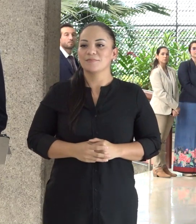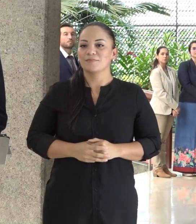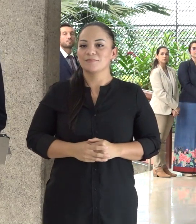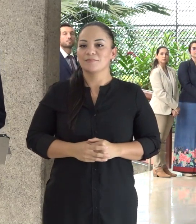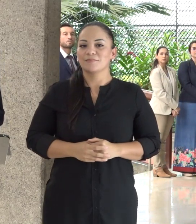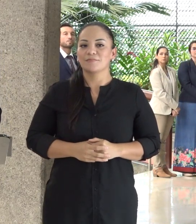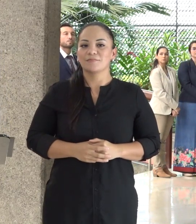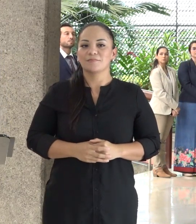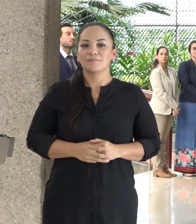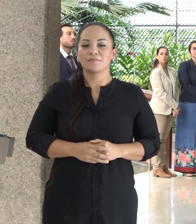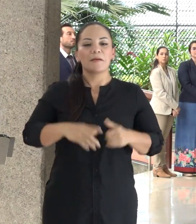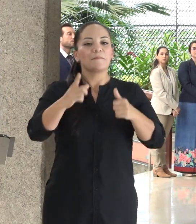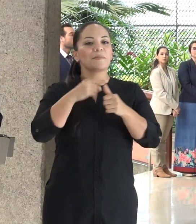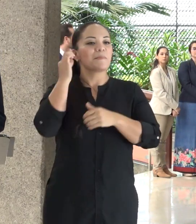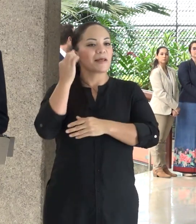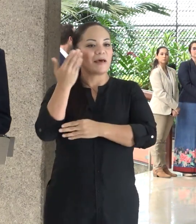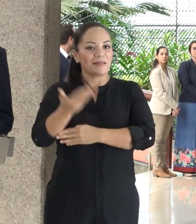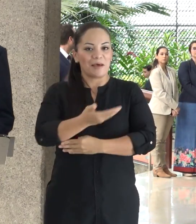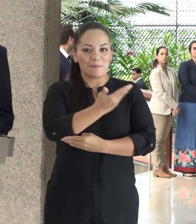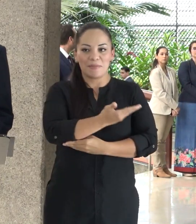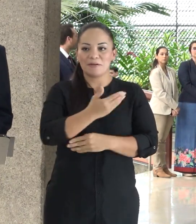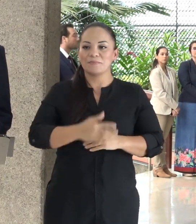Primera dama de la República,